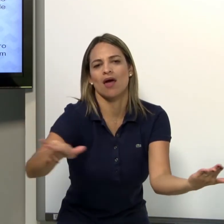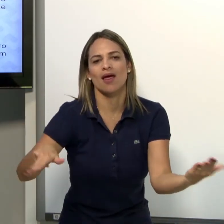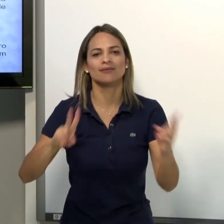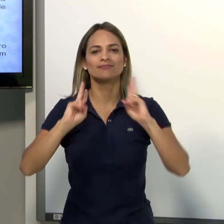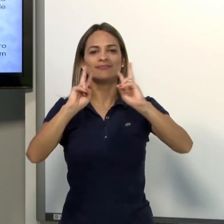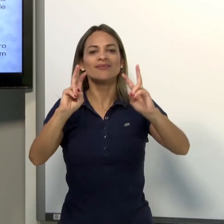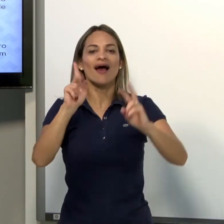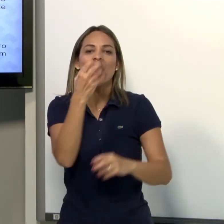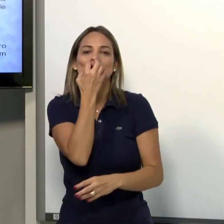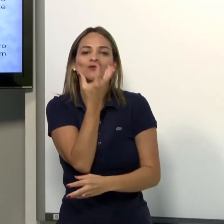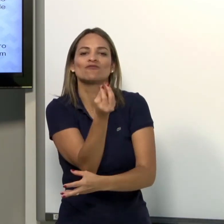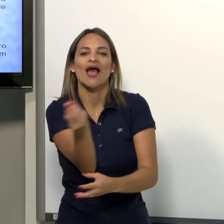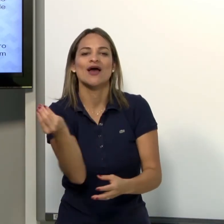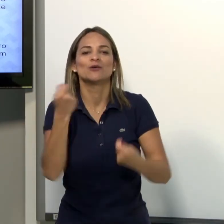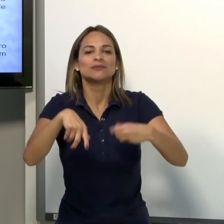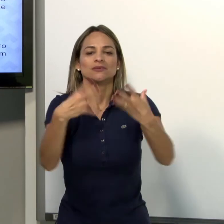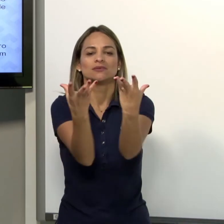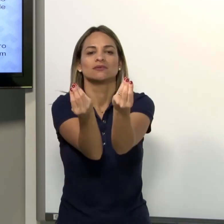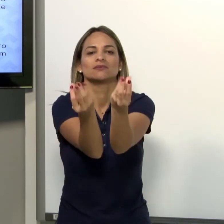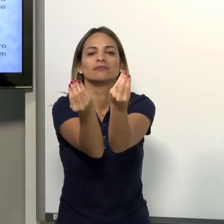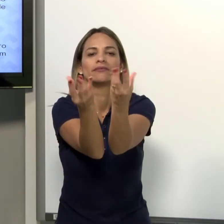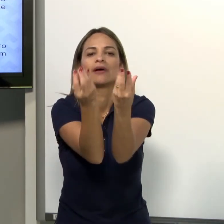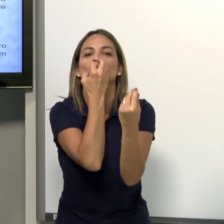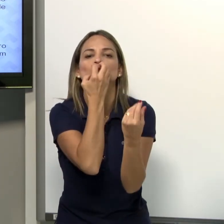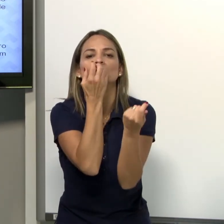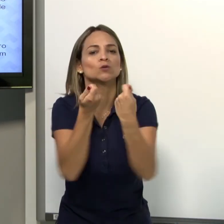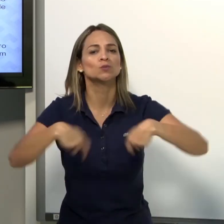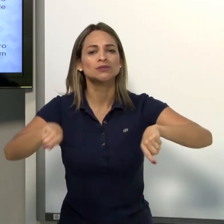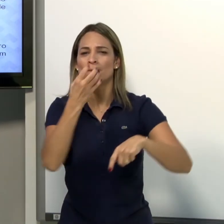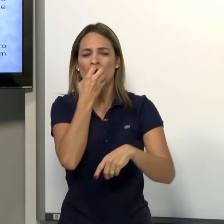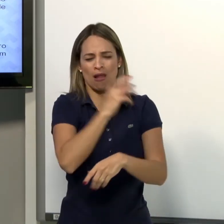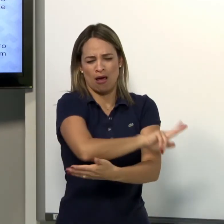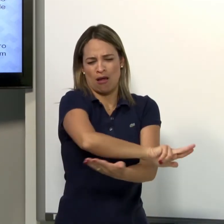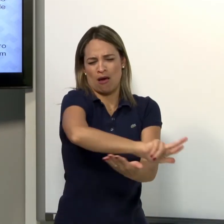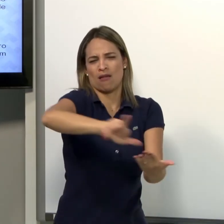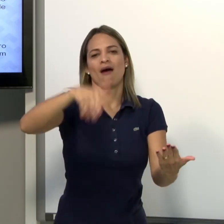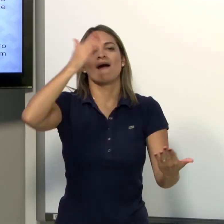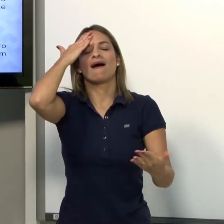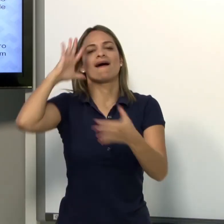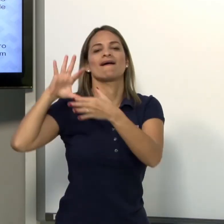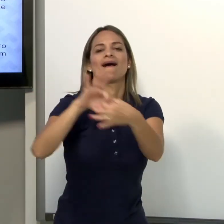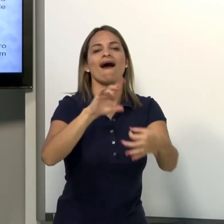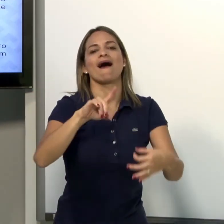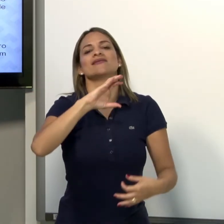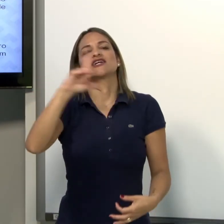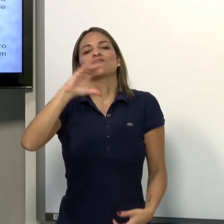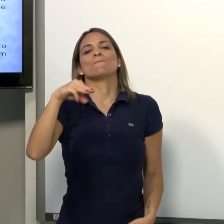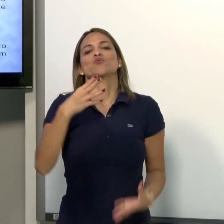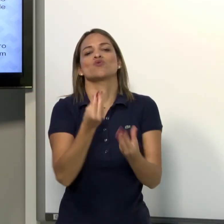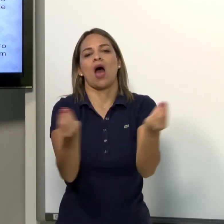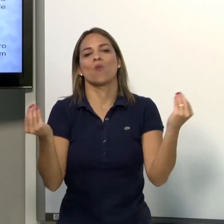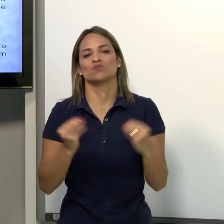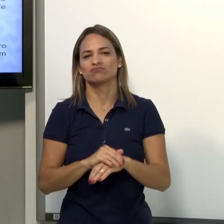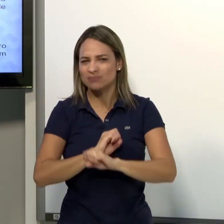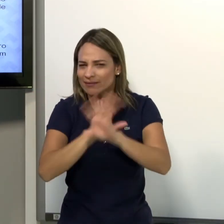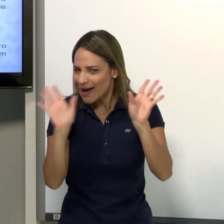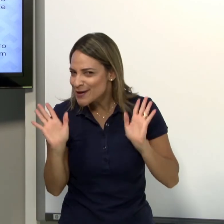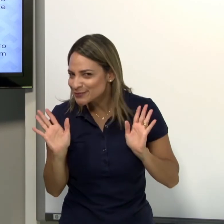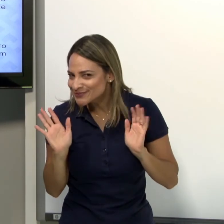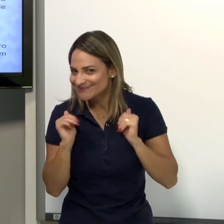Tem vários animais. Então, vários animais. Eu não preciso fazer muitos animais. Tem muitos cachorros. Então, são vários